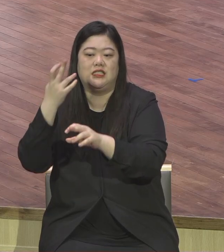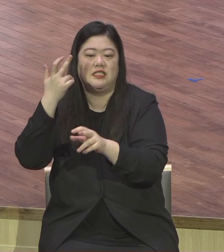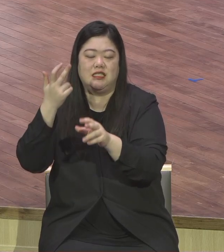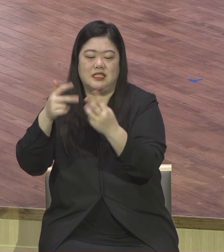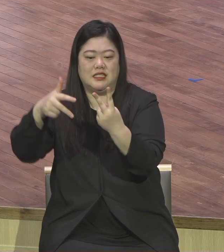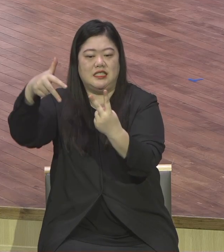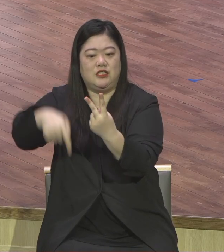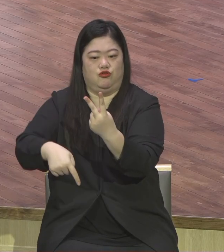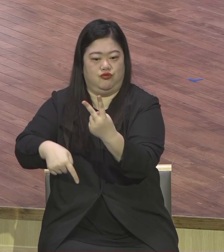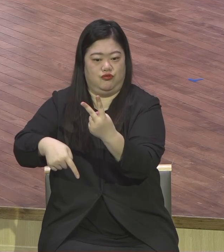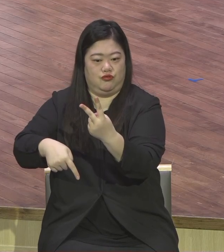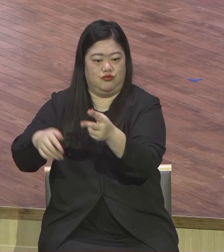힘들다고